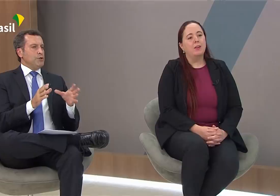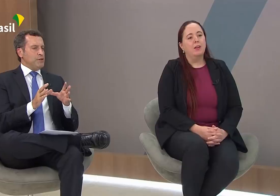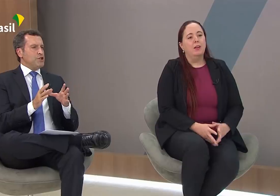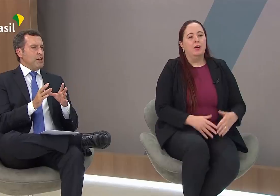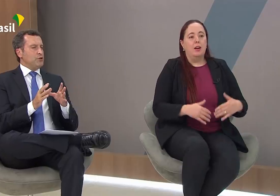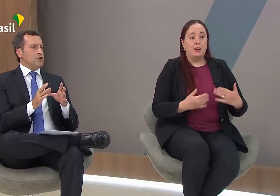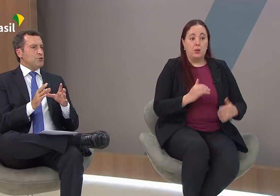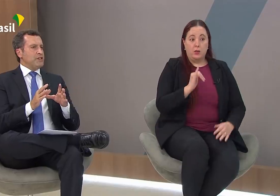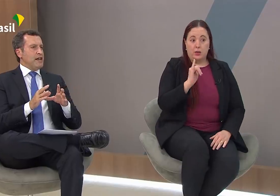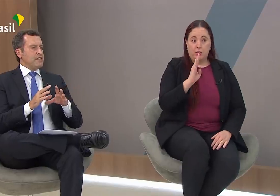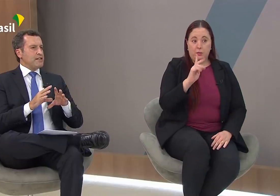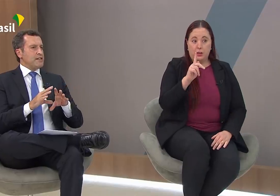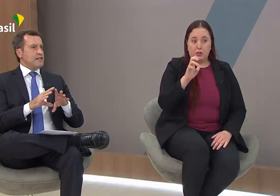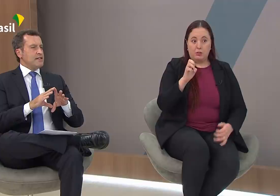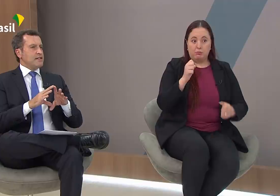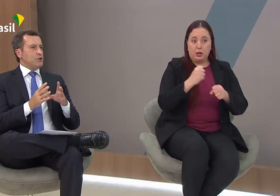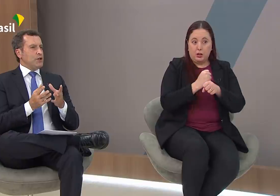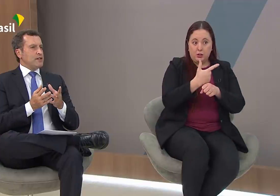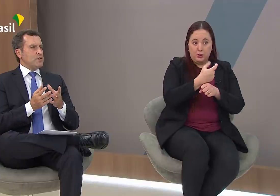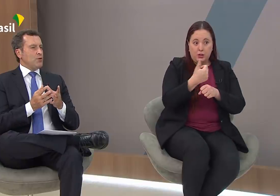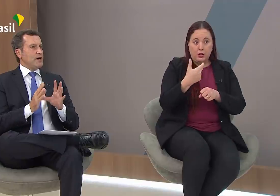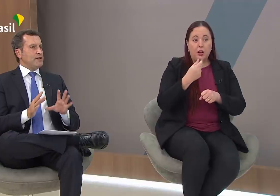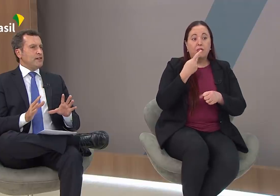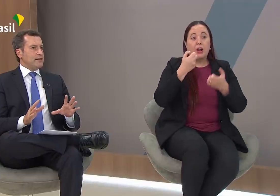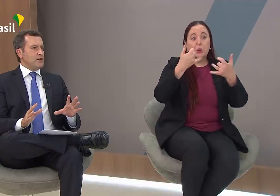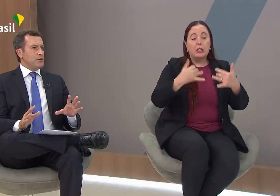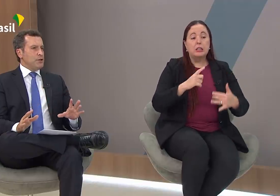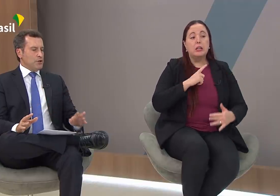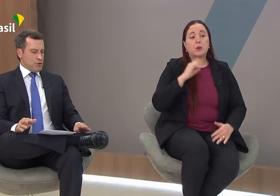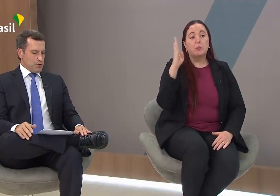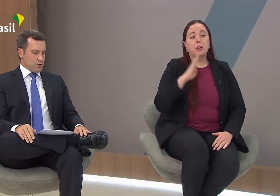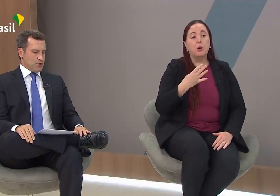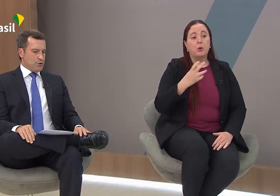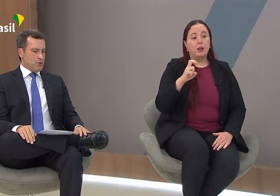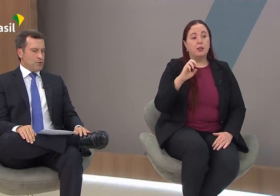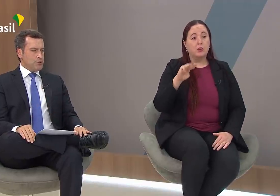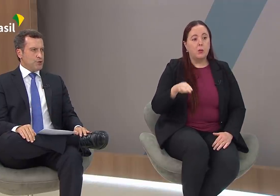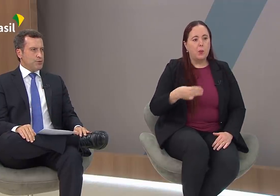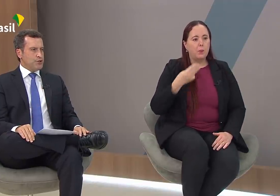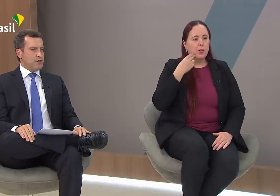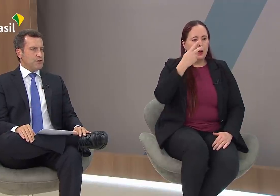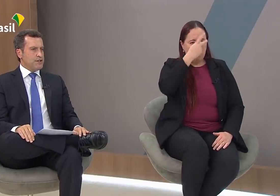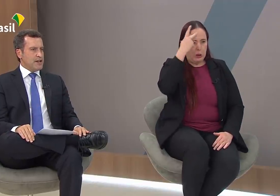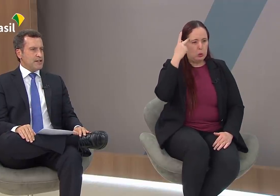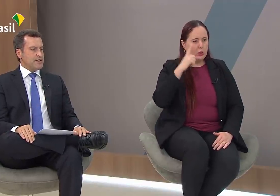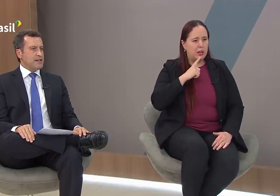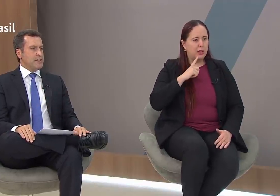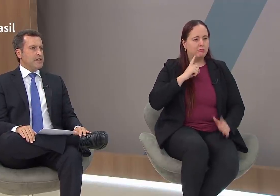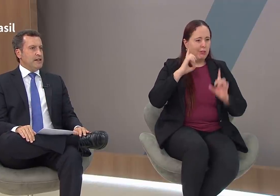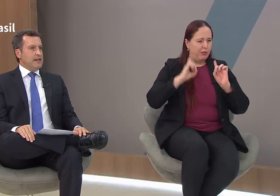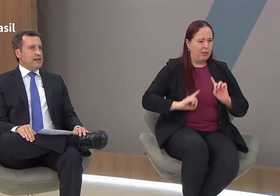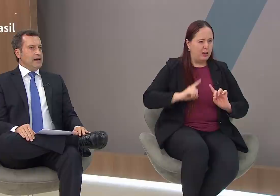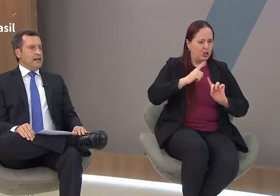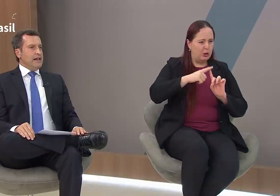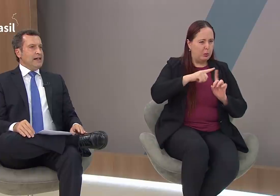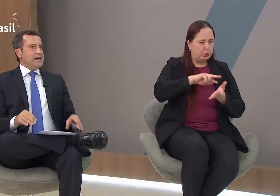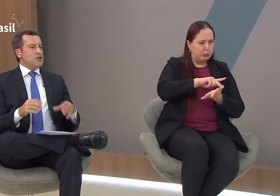Segundo o IBGE, em 2010, existem no Brasil 45 milhões de pessoas com algum tipo de deficiência.